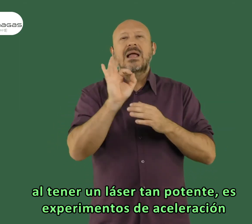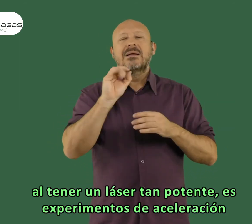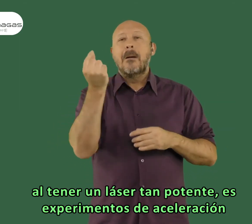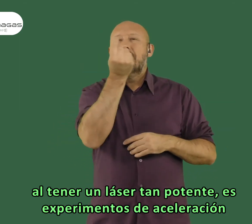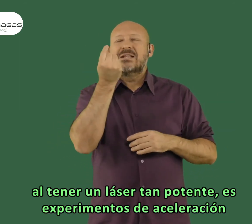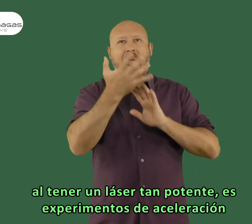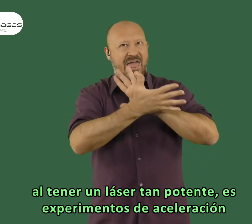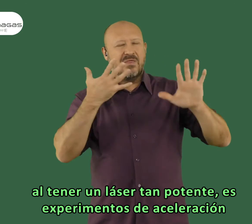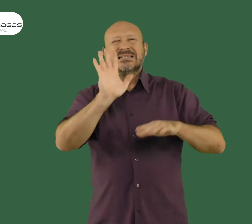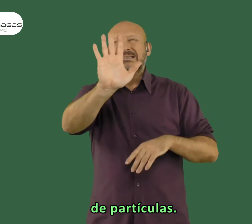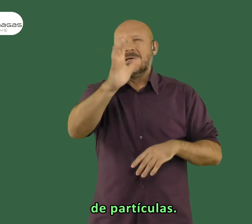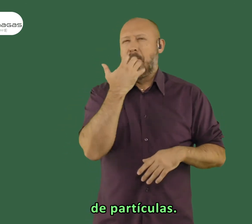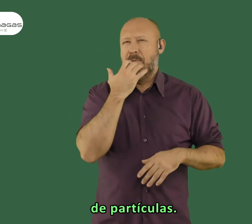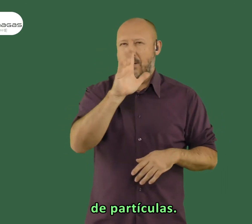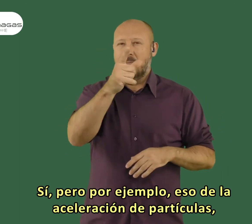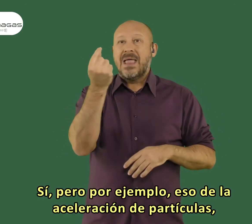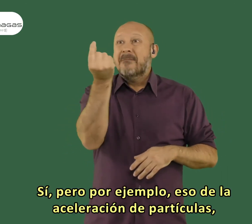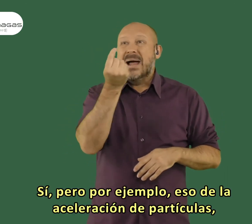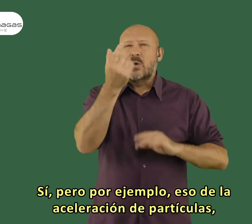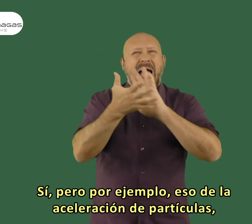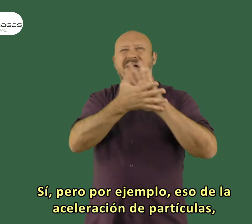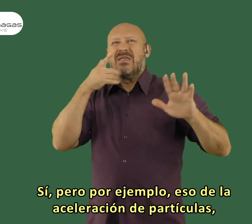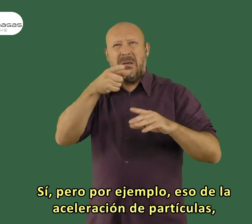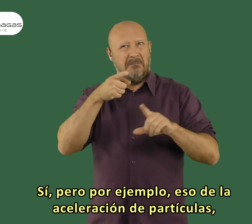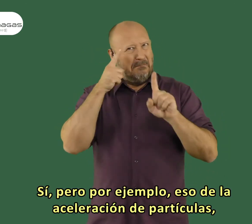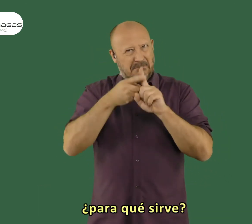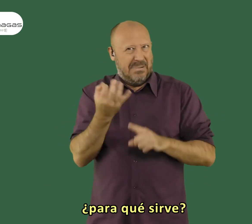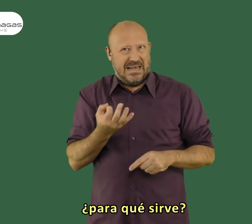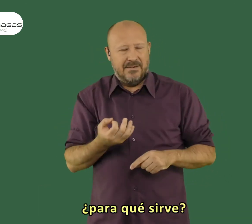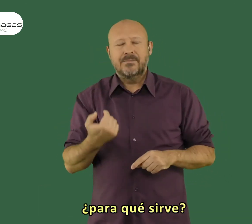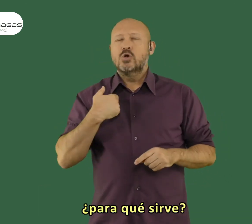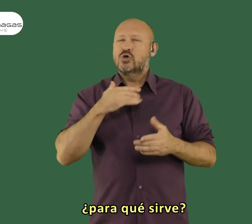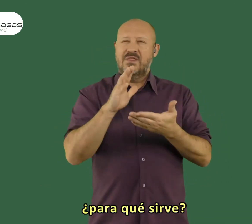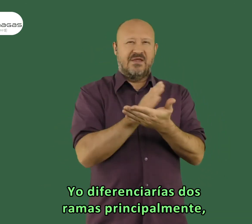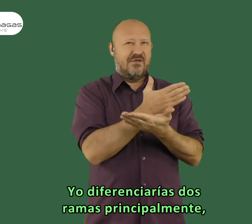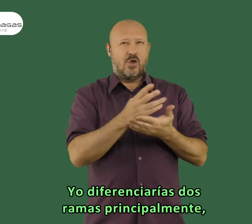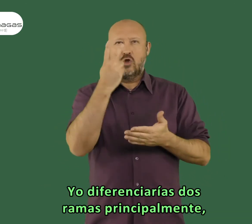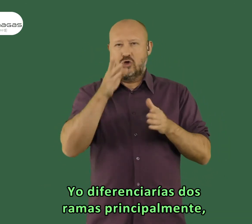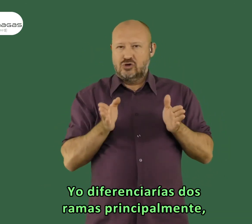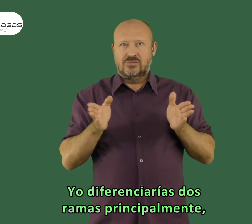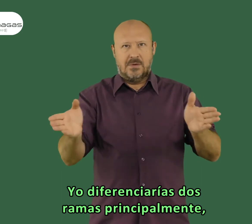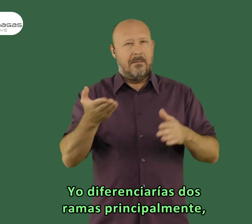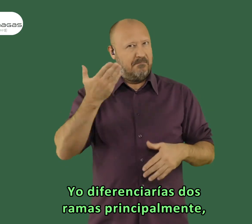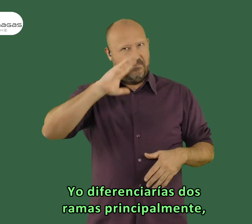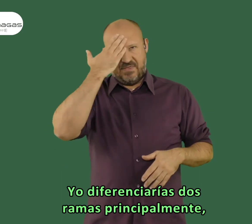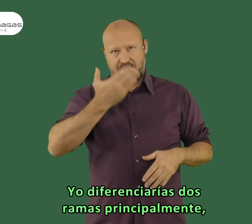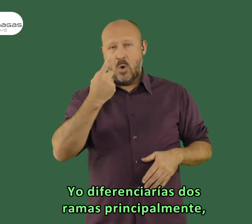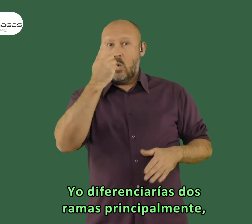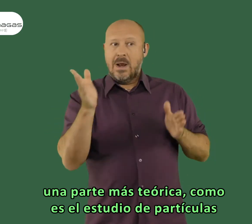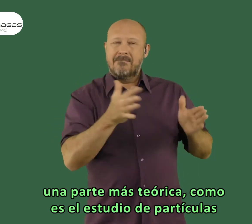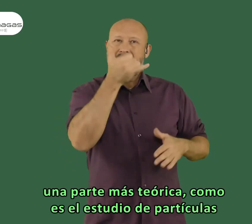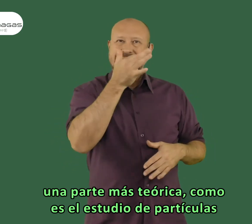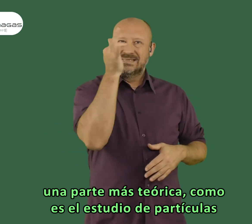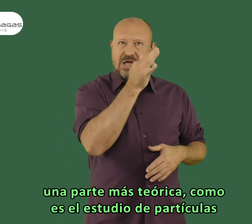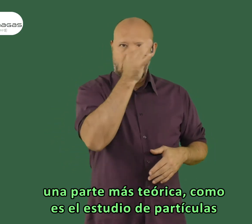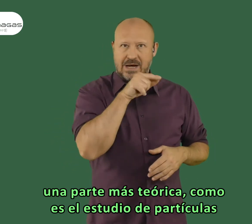experimentos de aceleración de partículas. Sí, pero eso, por ejemplo, de la aceleración de partículas, ¿para qué sirve? Yo diferenciaría dos ramas principalmente,